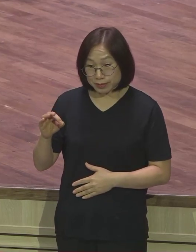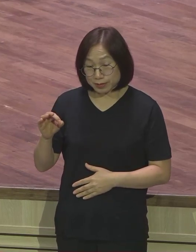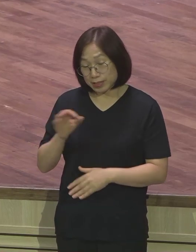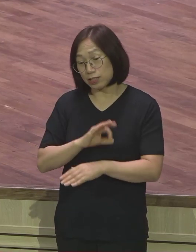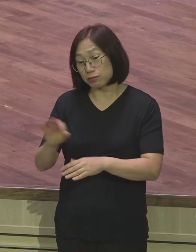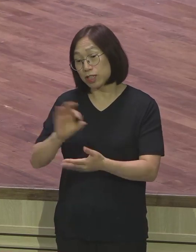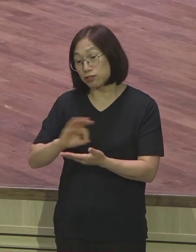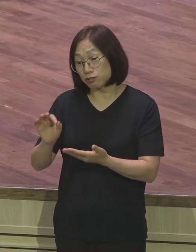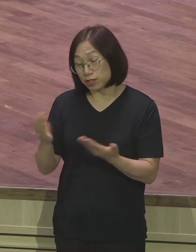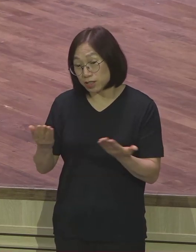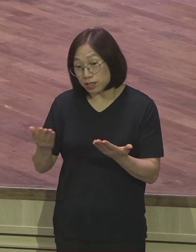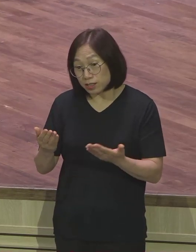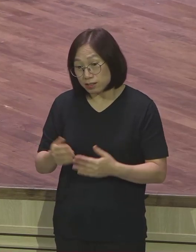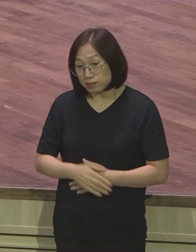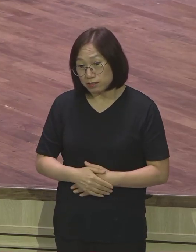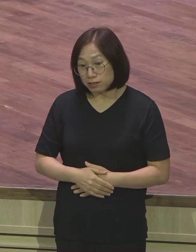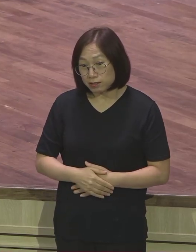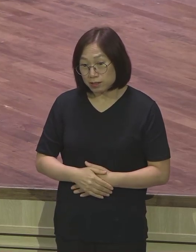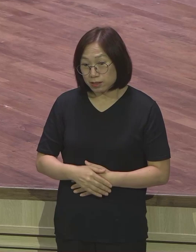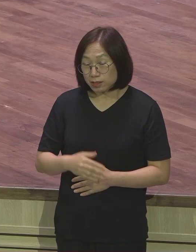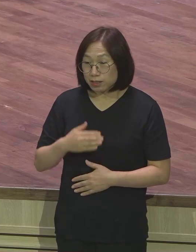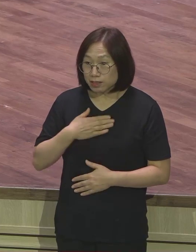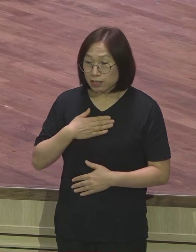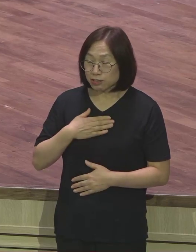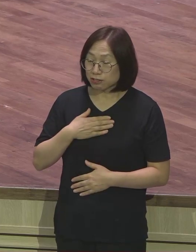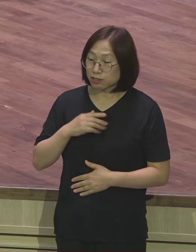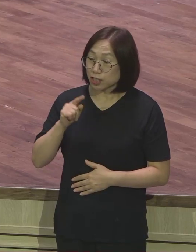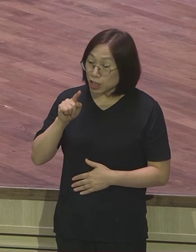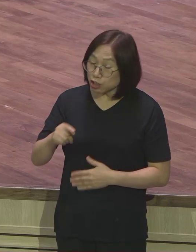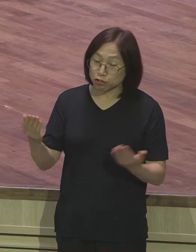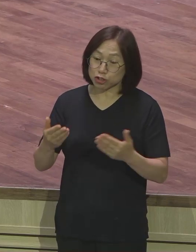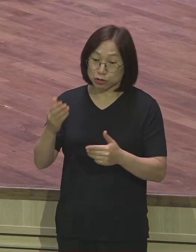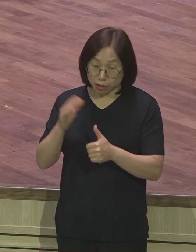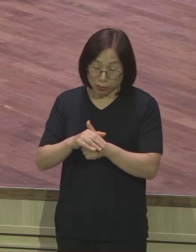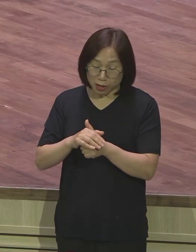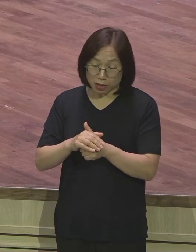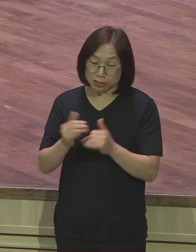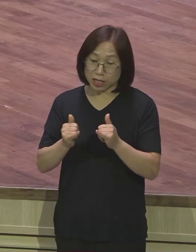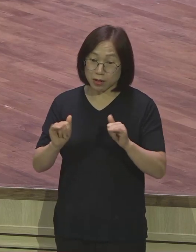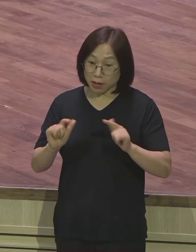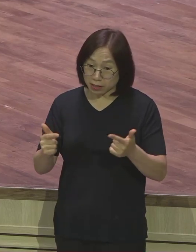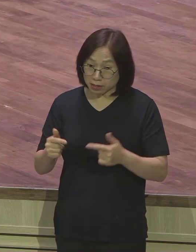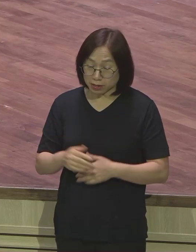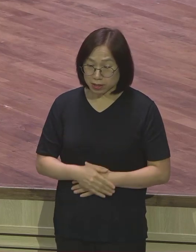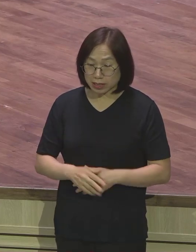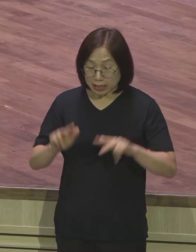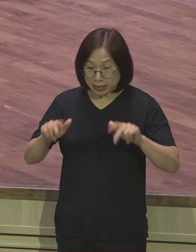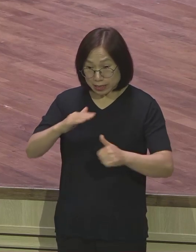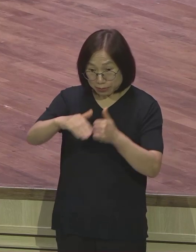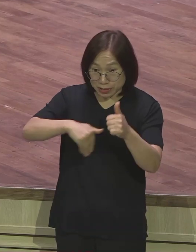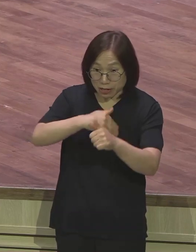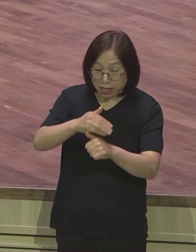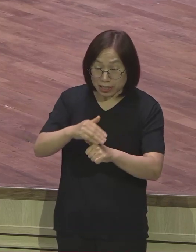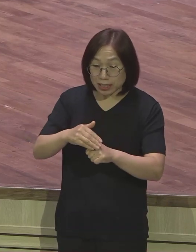그러면서 자기는 이런 일을 할 사람이 아니라는 거죠. 지금 상황이 잠시 안 좋아서 내가 잠시 이렇게 있는 거지